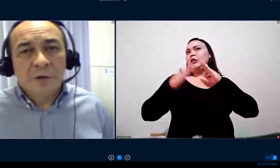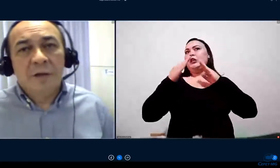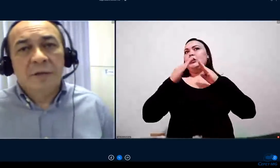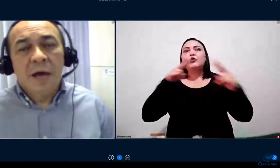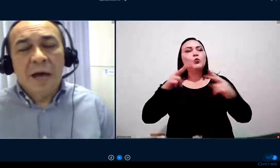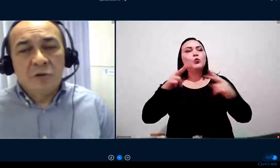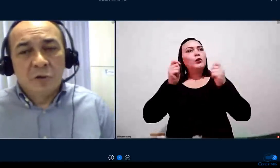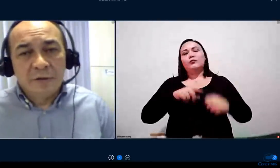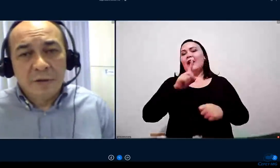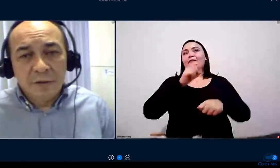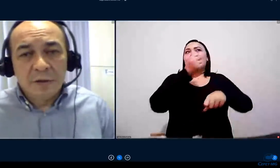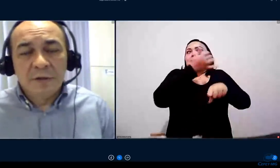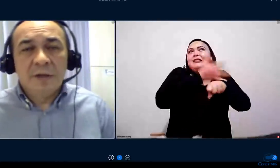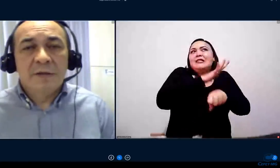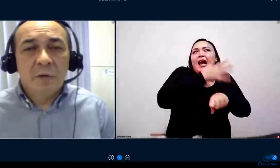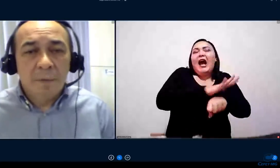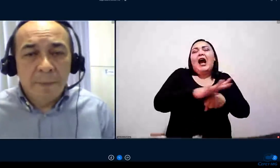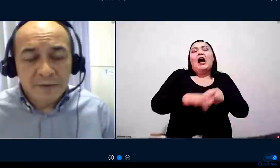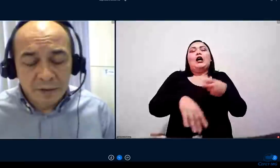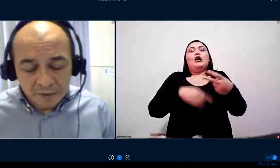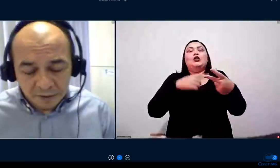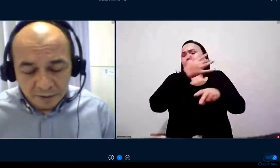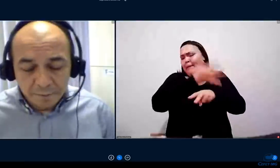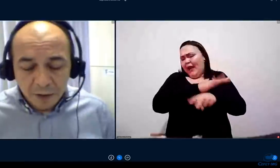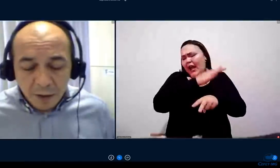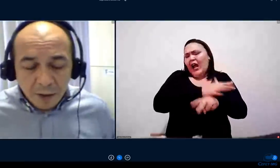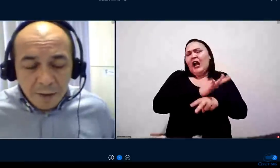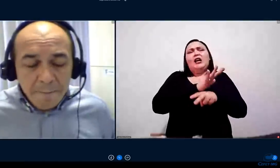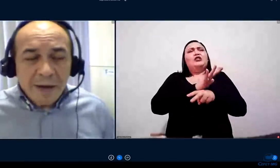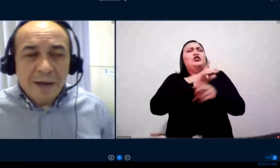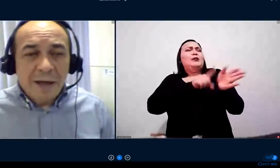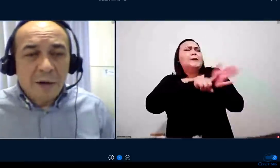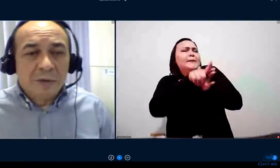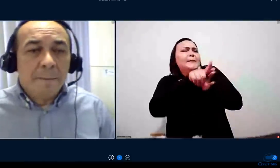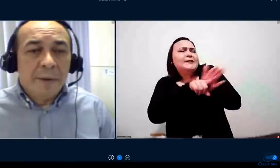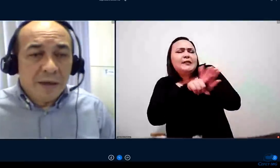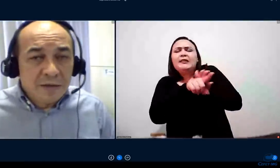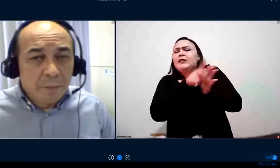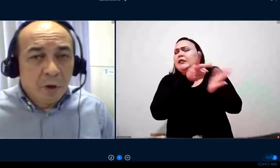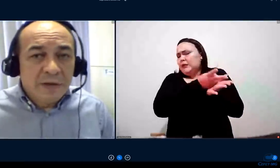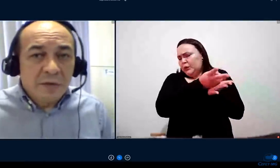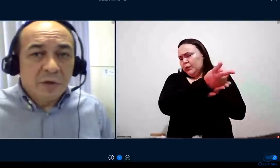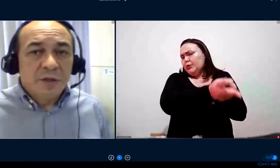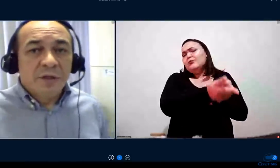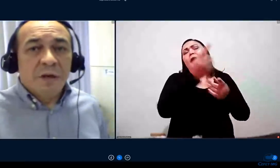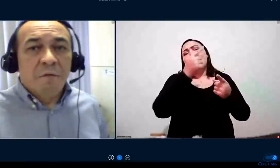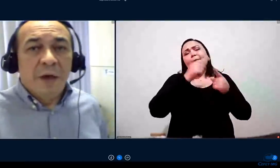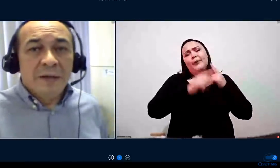práticas, ações de extensão e de pesquisa. Em paralelo também a esse processo, a gente já fez